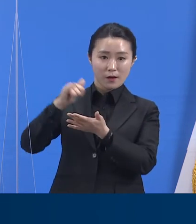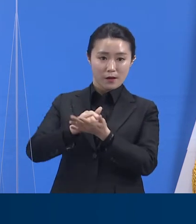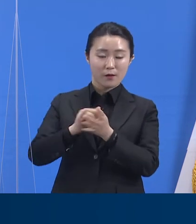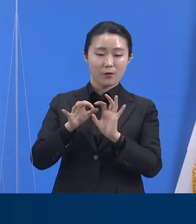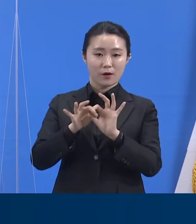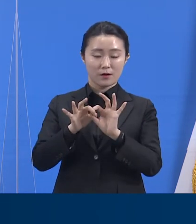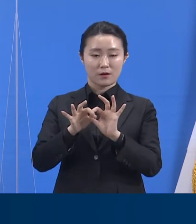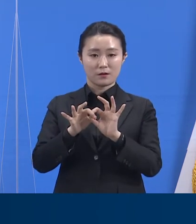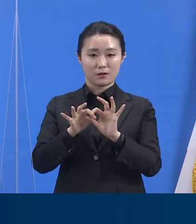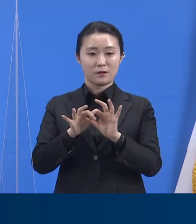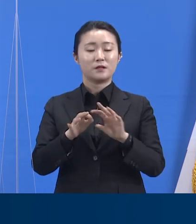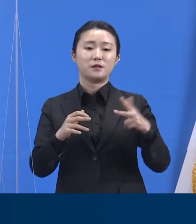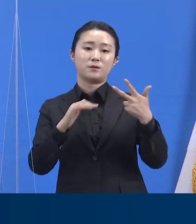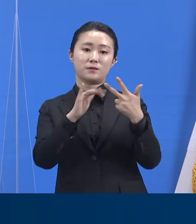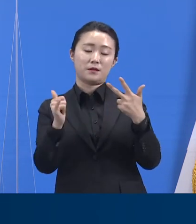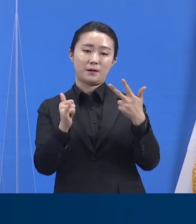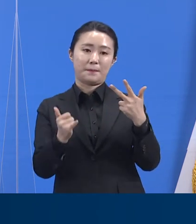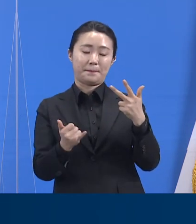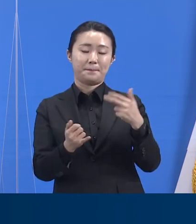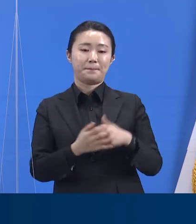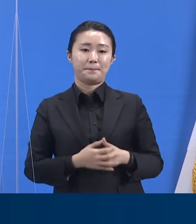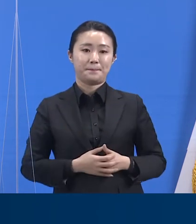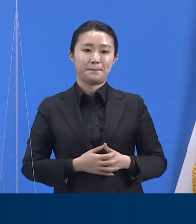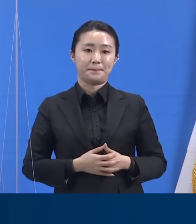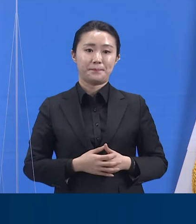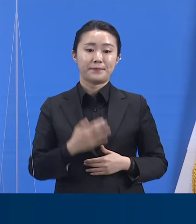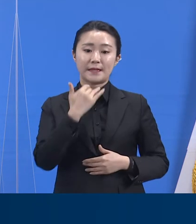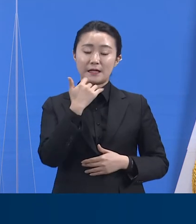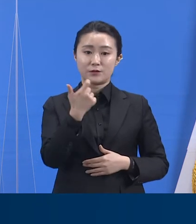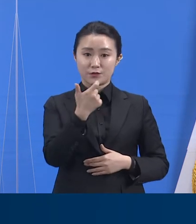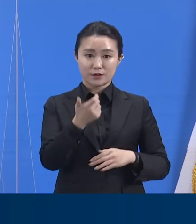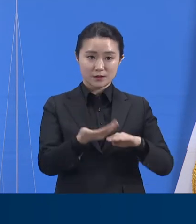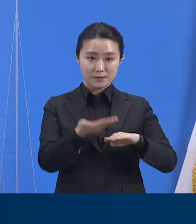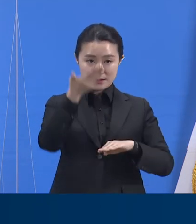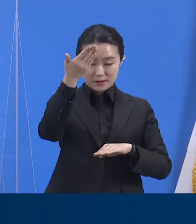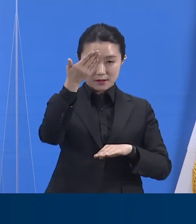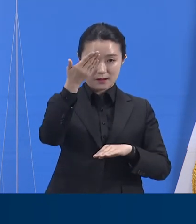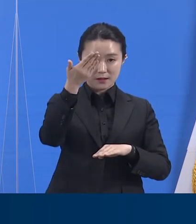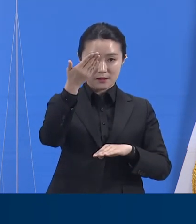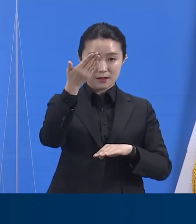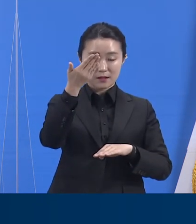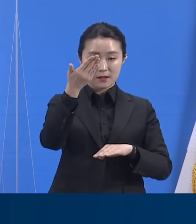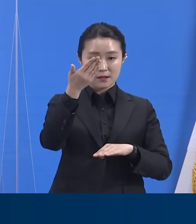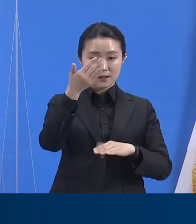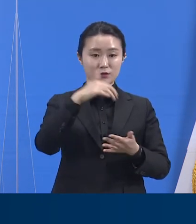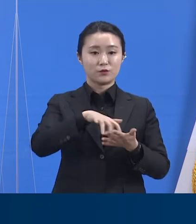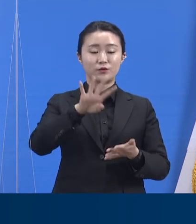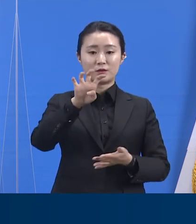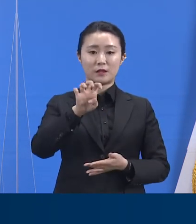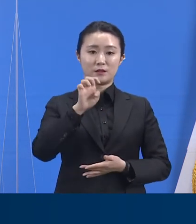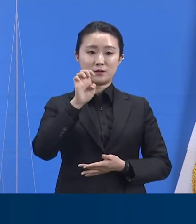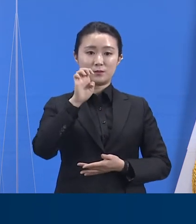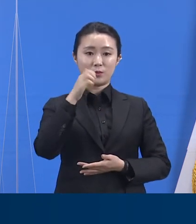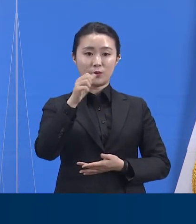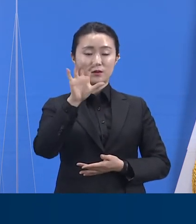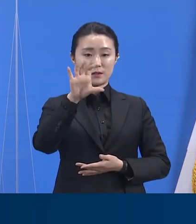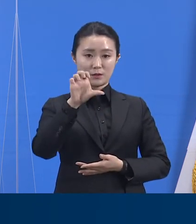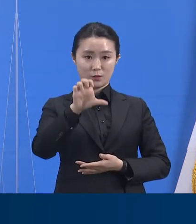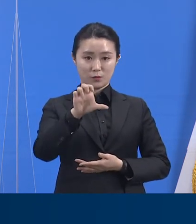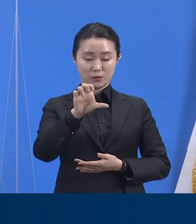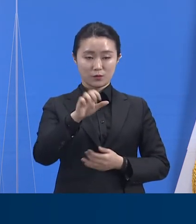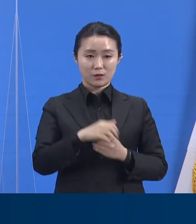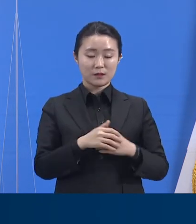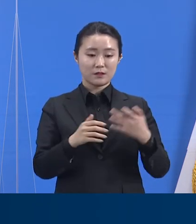신규 확진자 중 60세 이상 고령자는 45명으로 19.6%를 차지합니다.